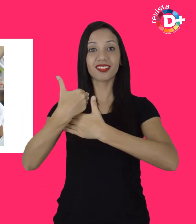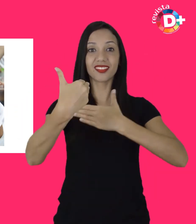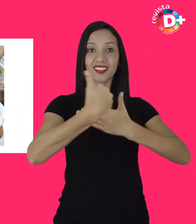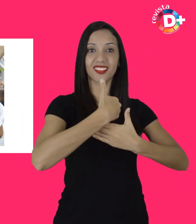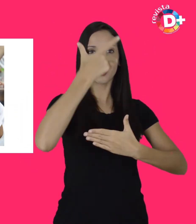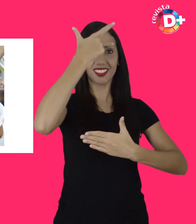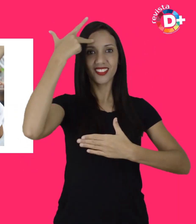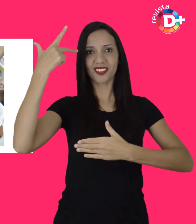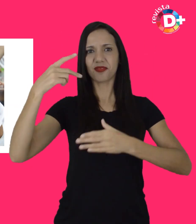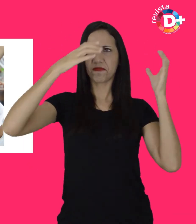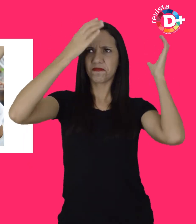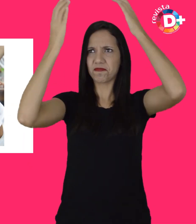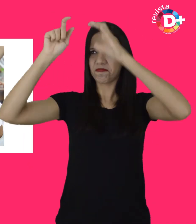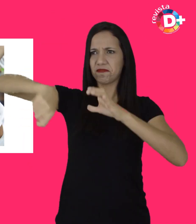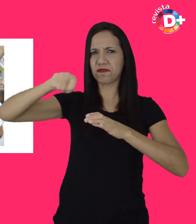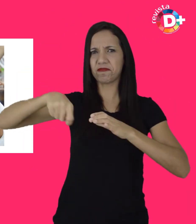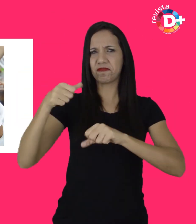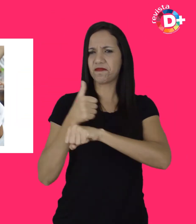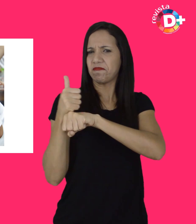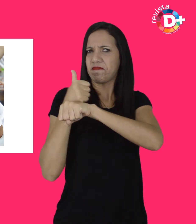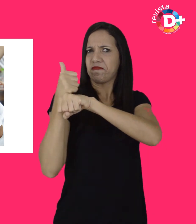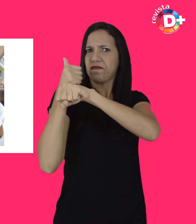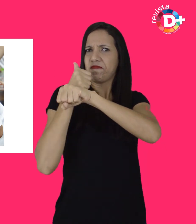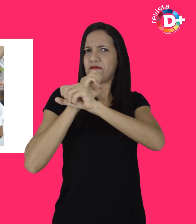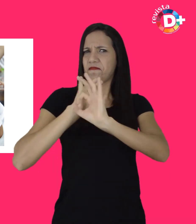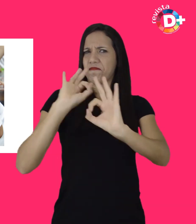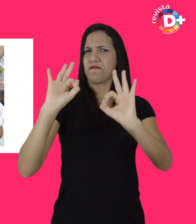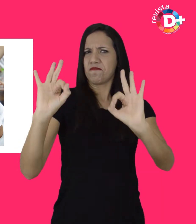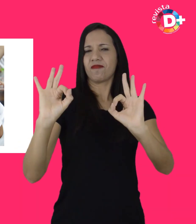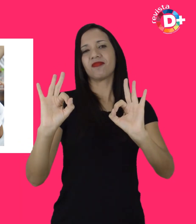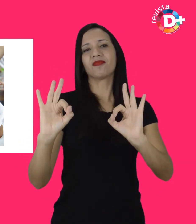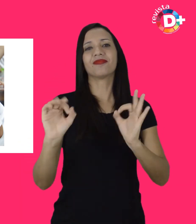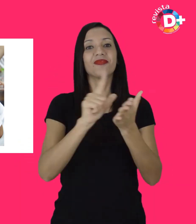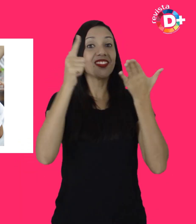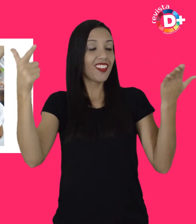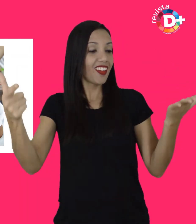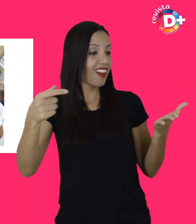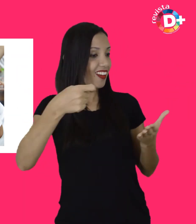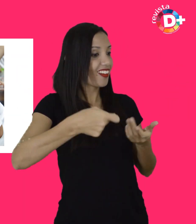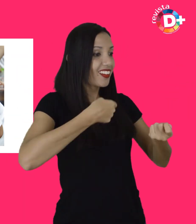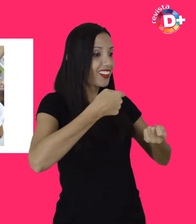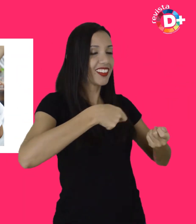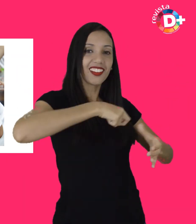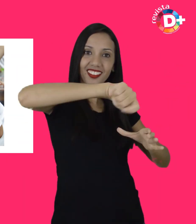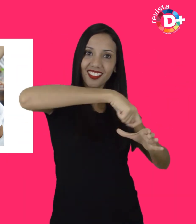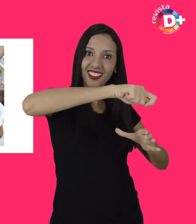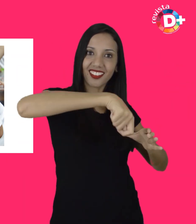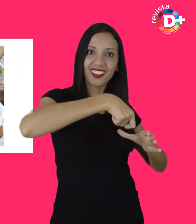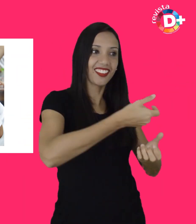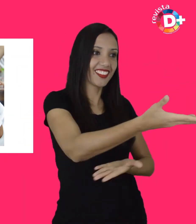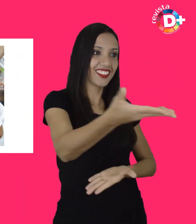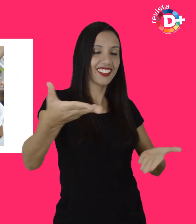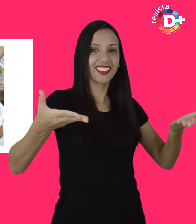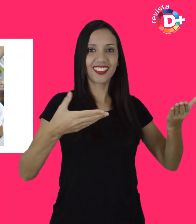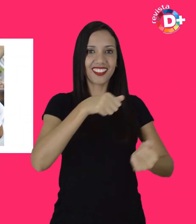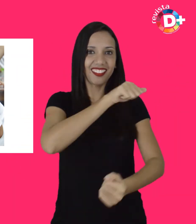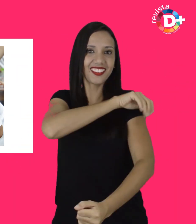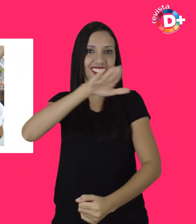Jornalistas terão a oportunidade de cozinhar com os alunos e haverá também a produção de um food park no